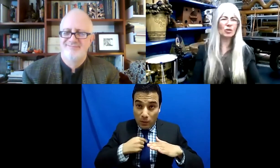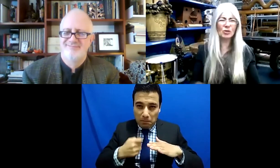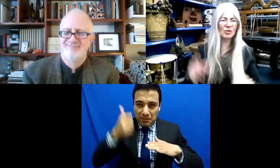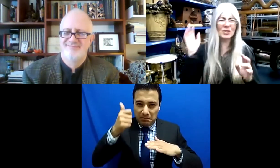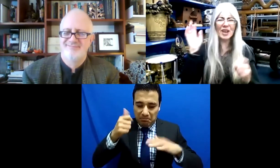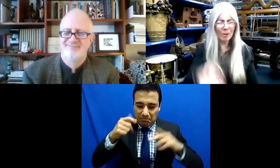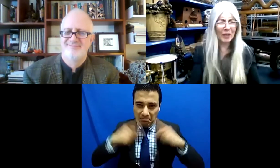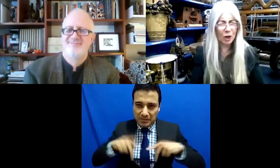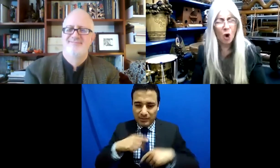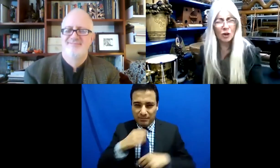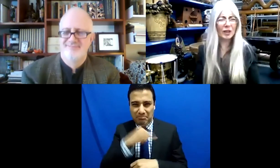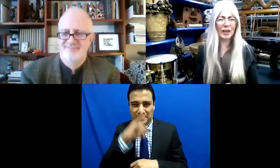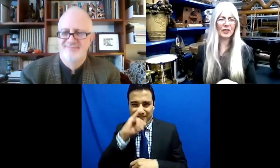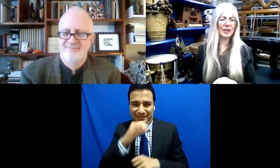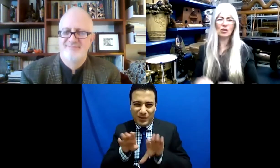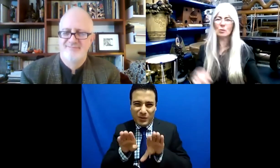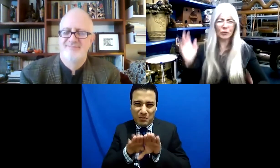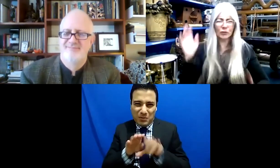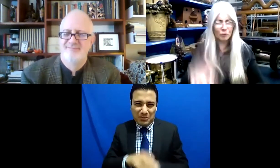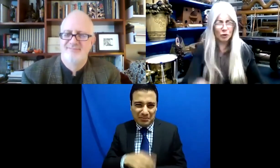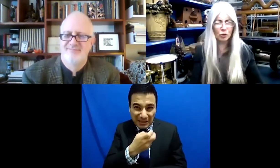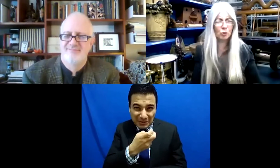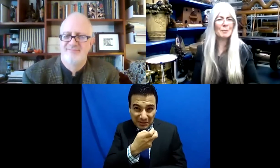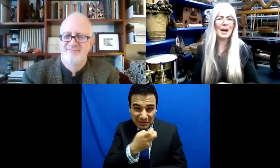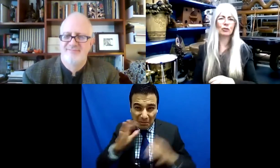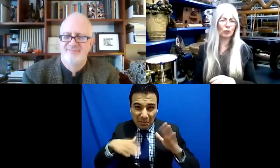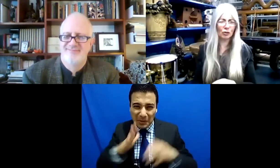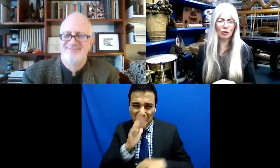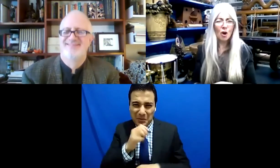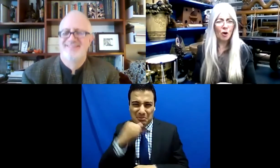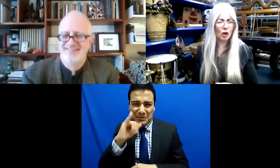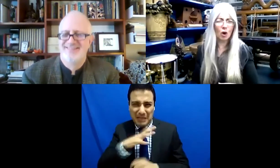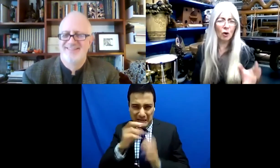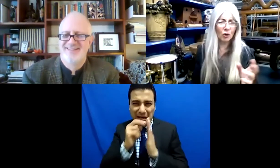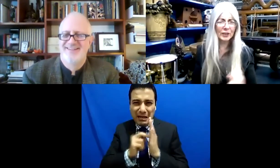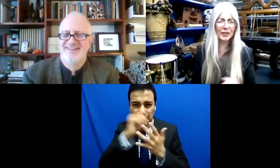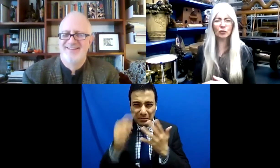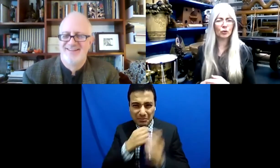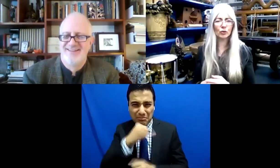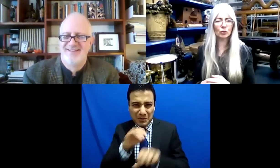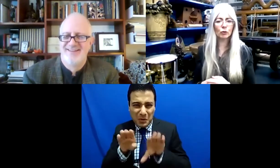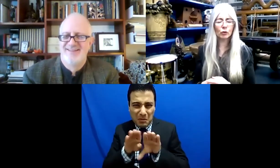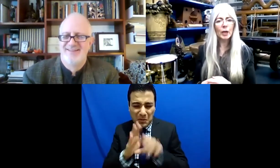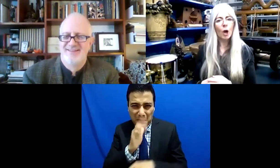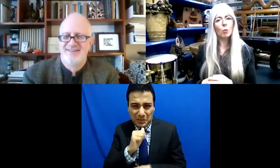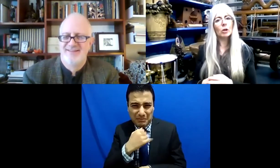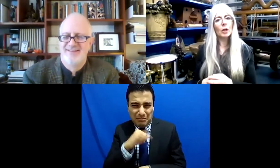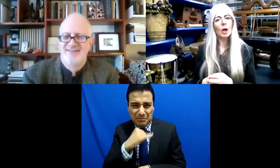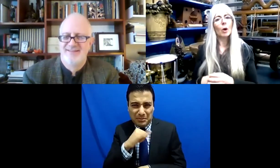Oye, no, no puedes tocar así la conga. No puedes usar estos,